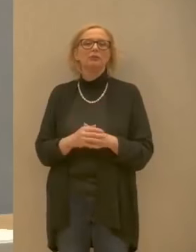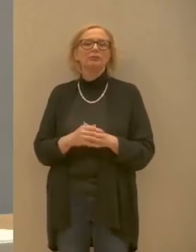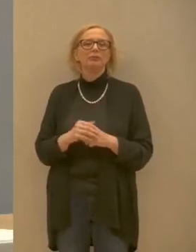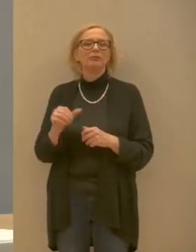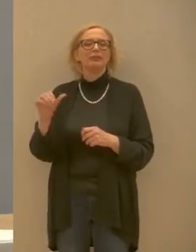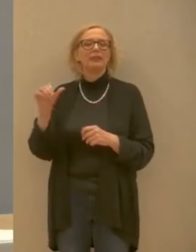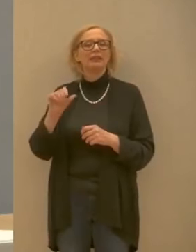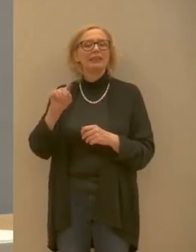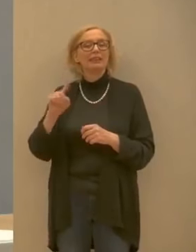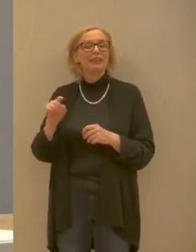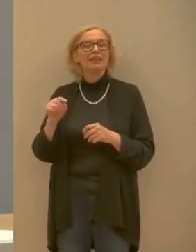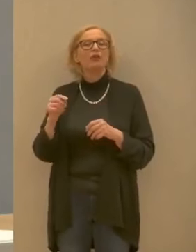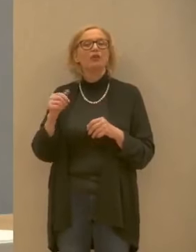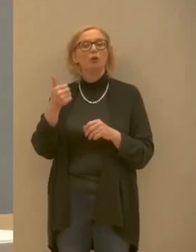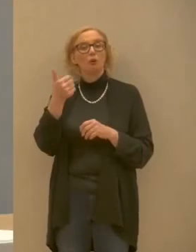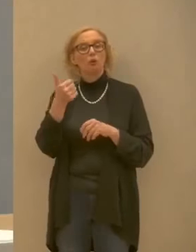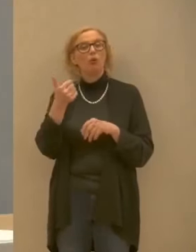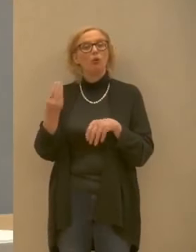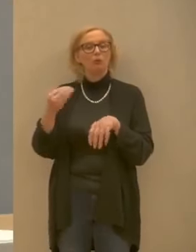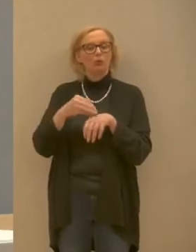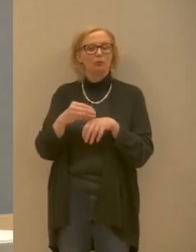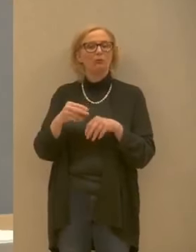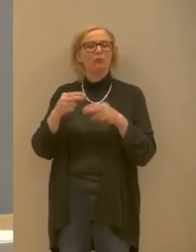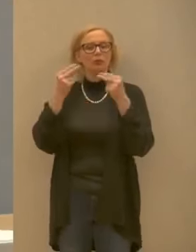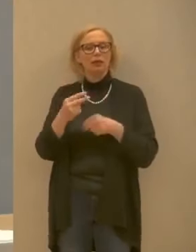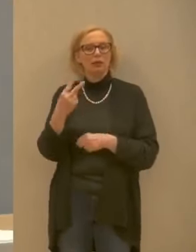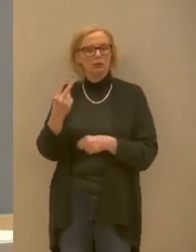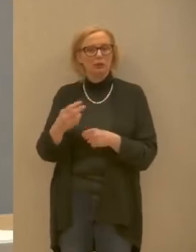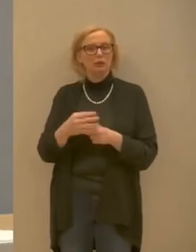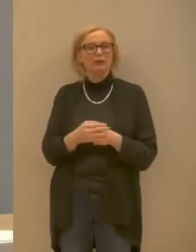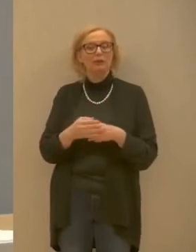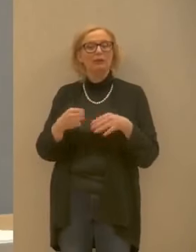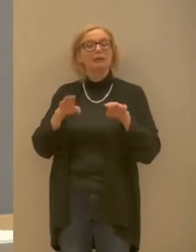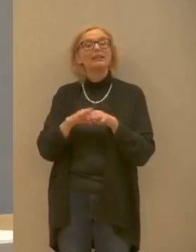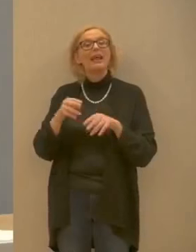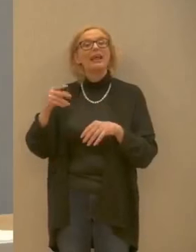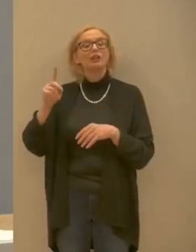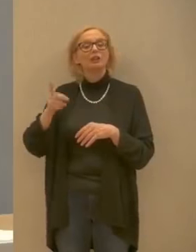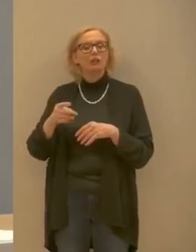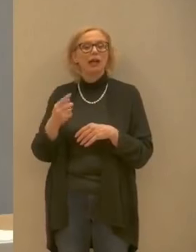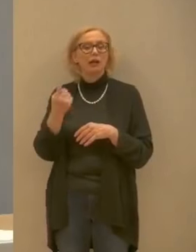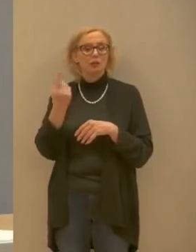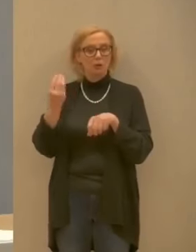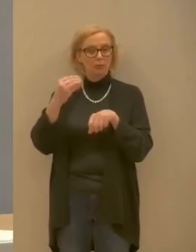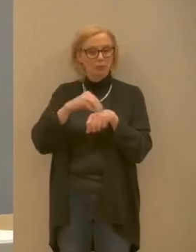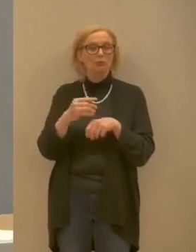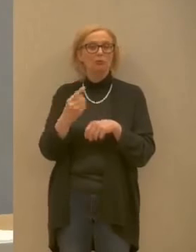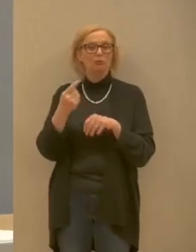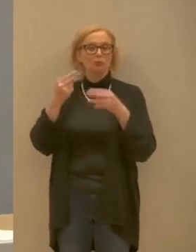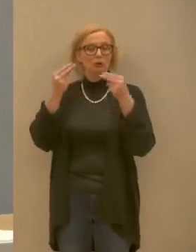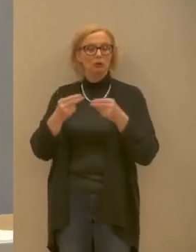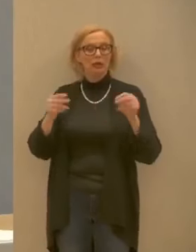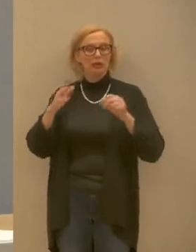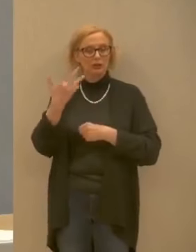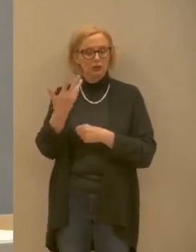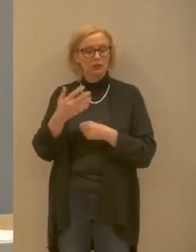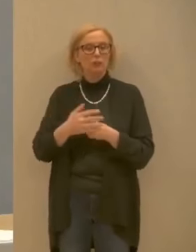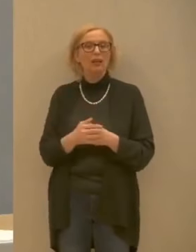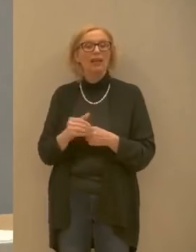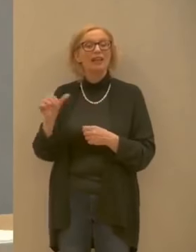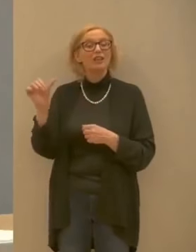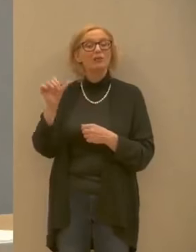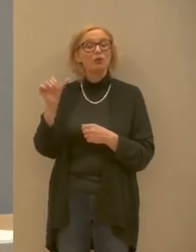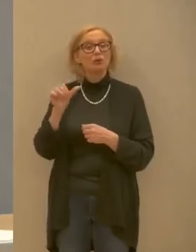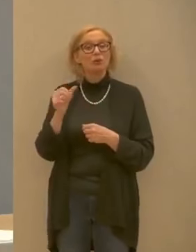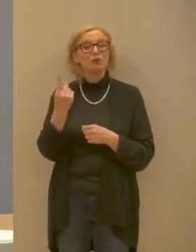Zeno 1 in più totale 2 Sella Giudicarie 1 in più totale 5 Sfruz 1 in